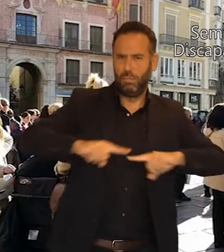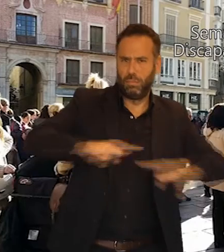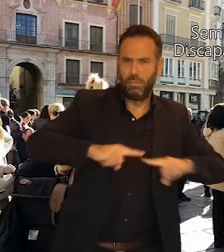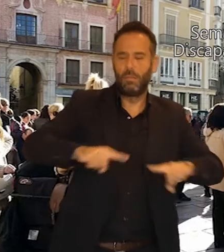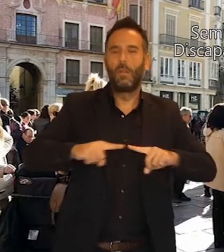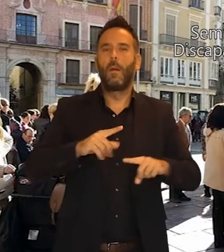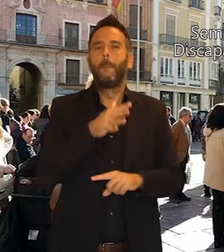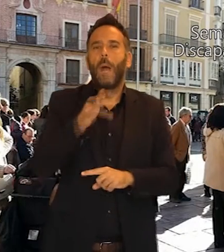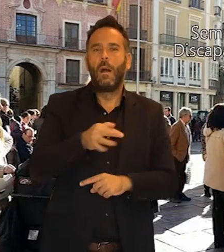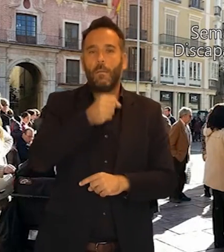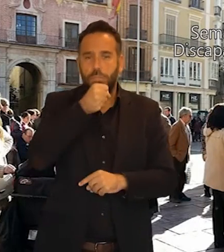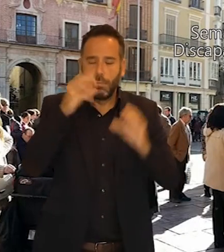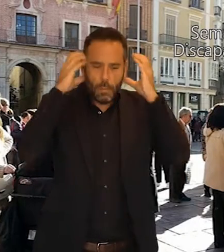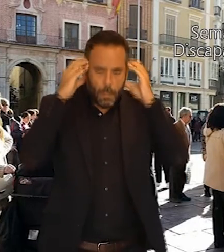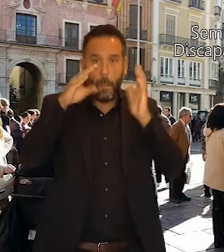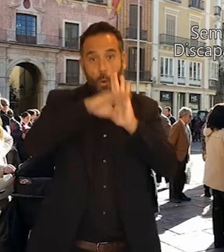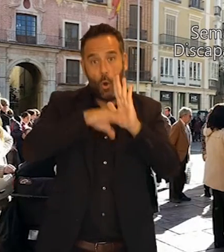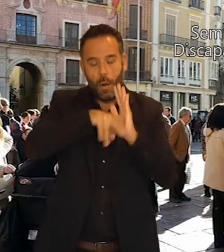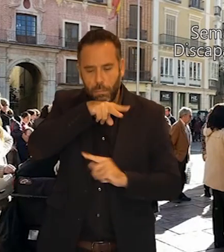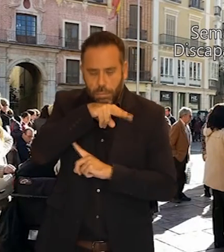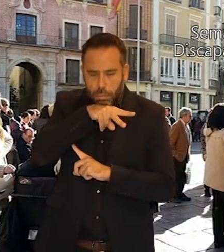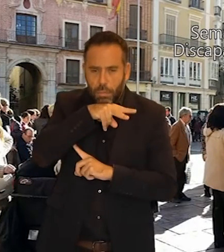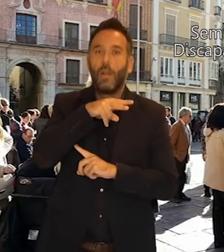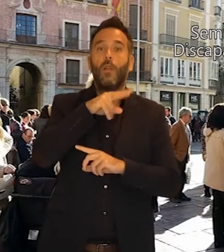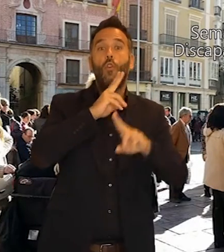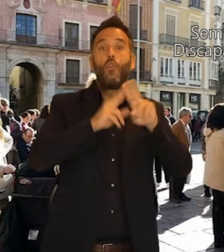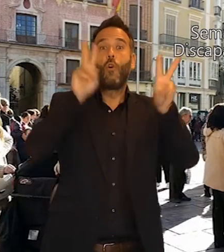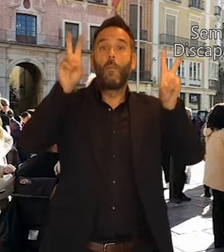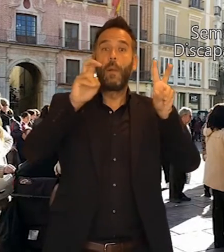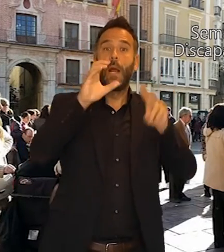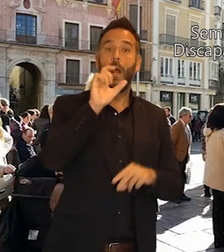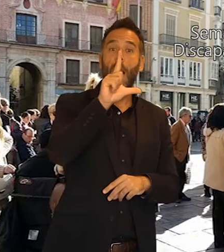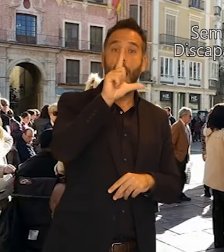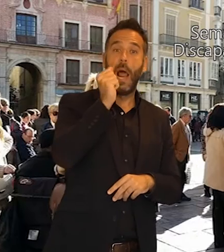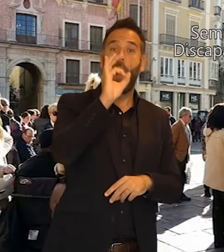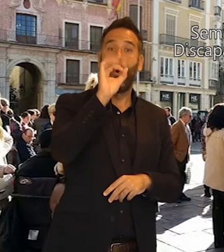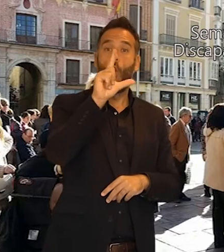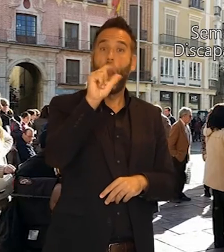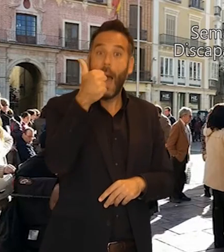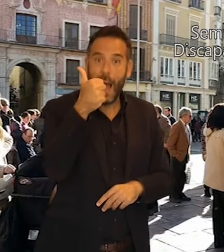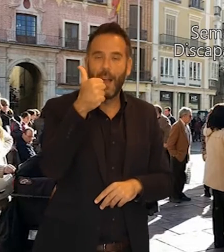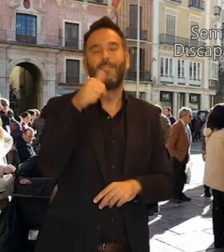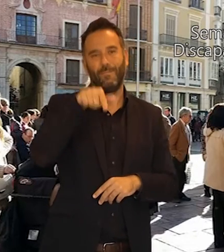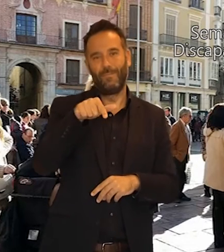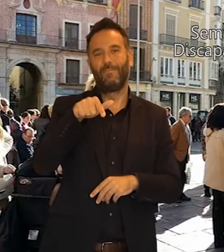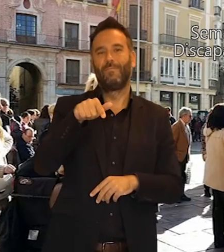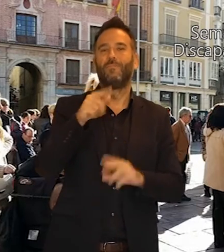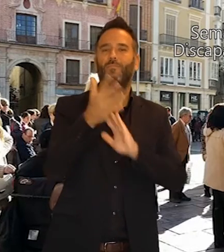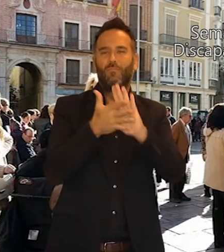Desde las 11 y media hasta la 1 se iniciará la actividad de dinamización